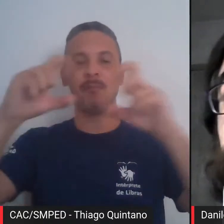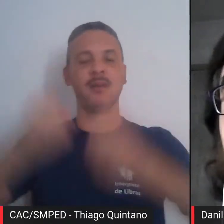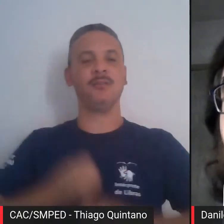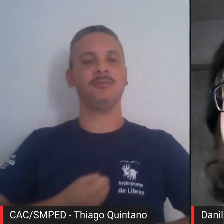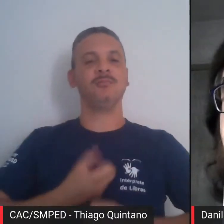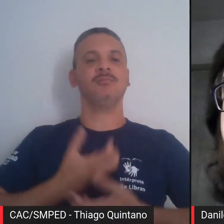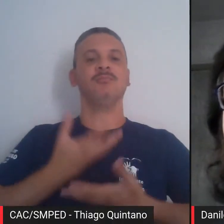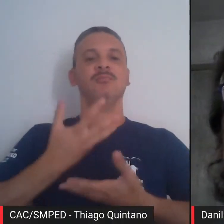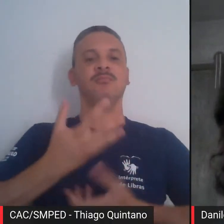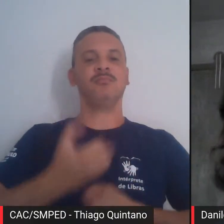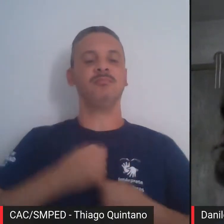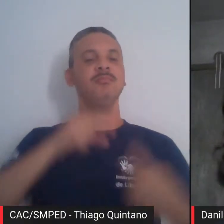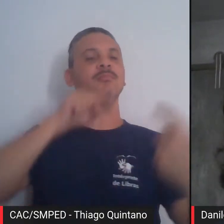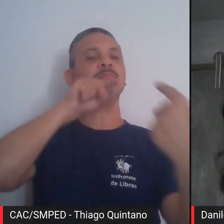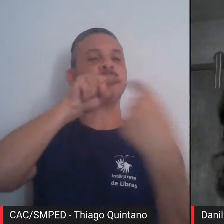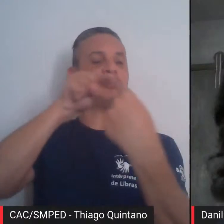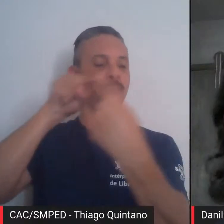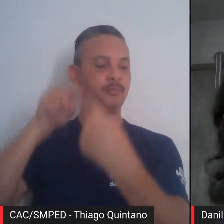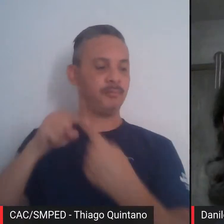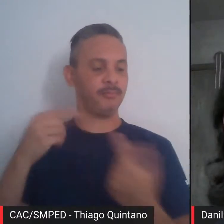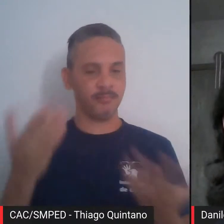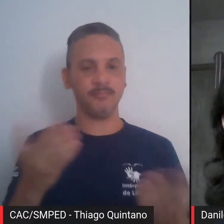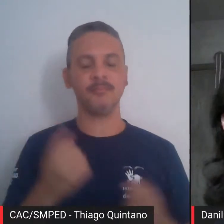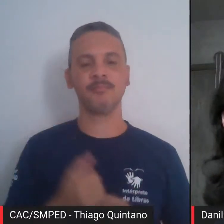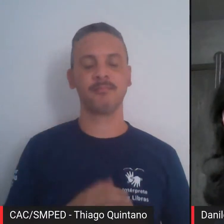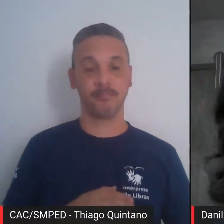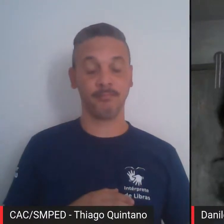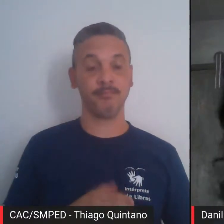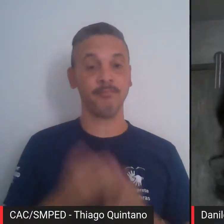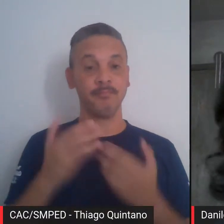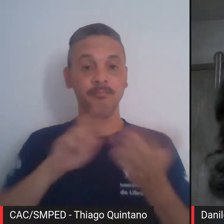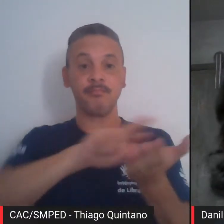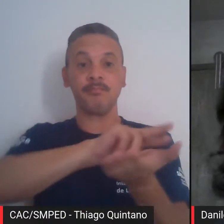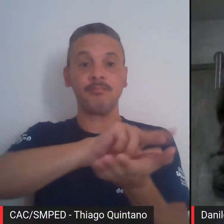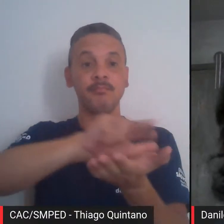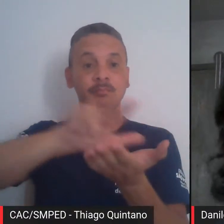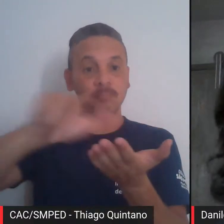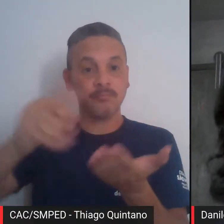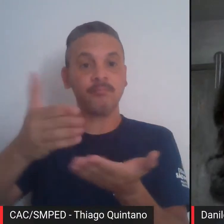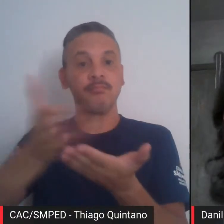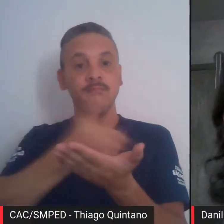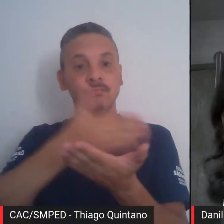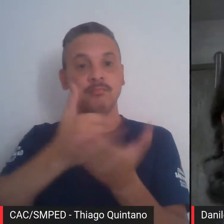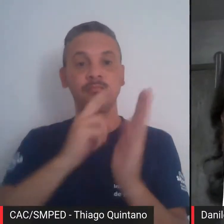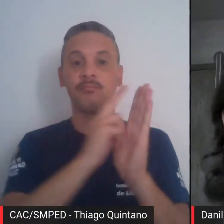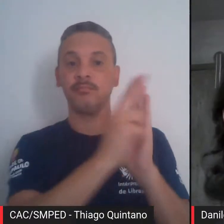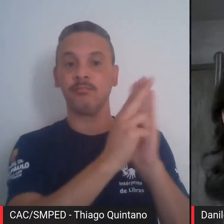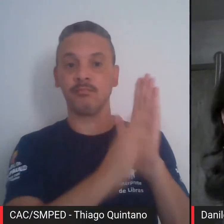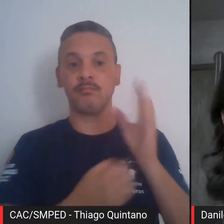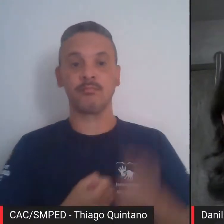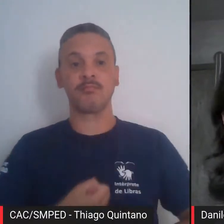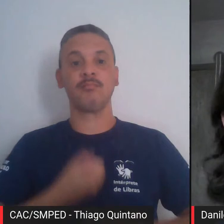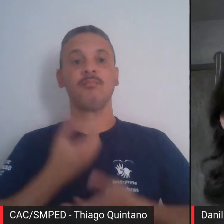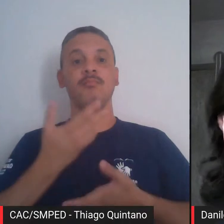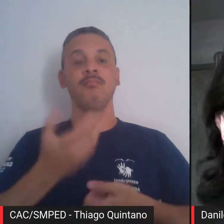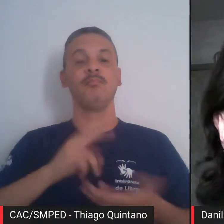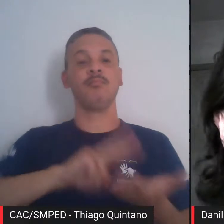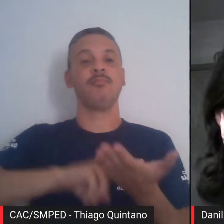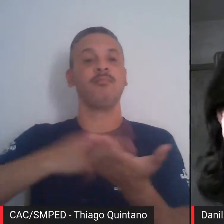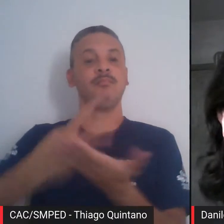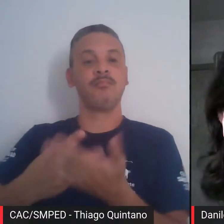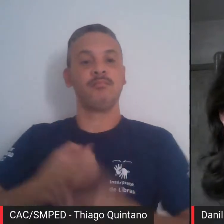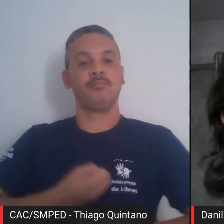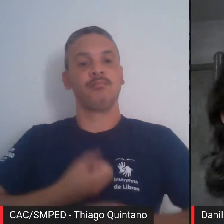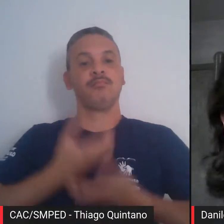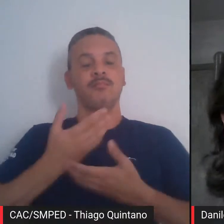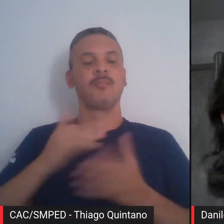afinidades eletivas, entre outros. Tem diversa obra editada como poeta, aforista e tradutor de poesia. Sua